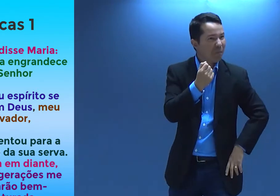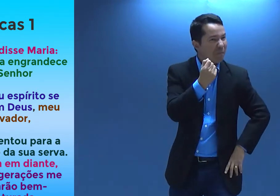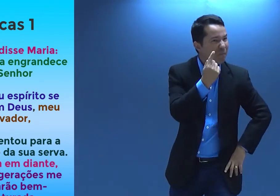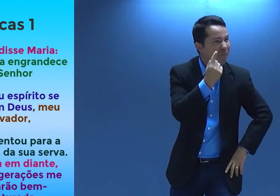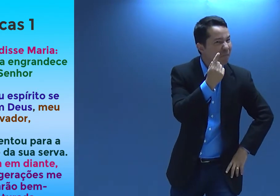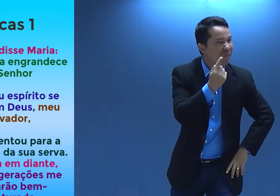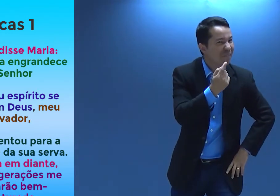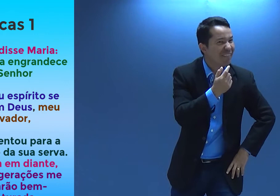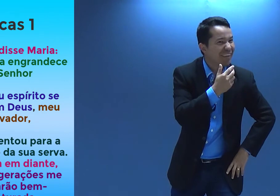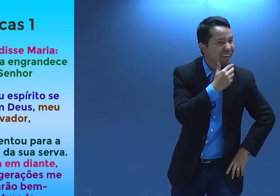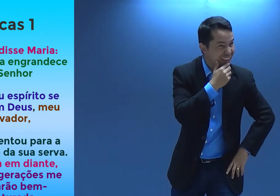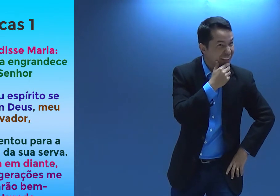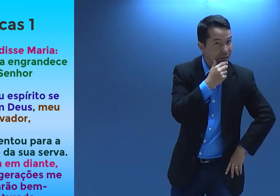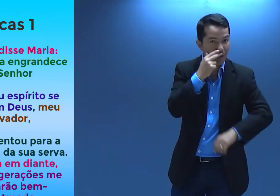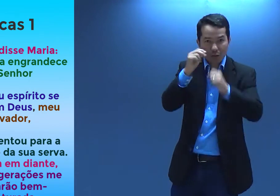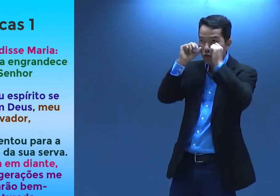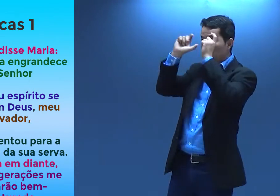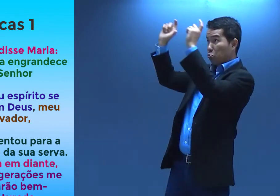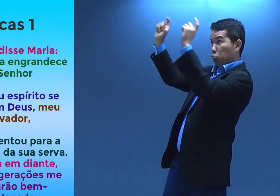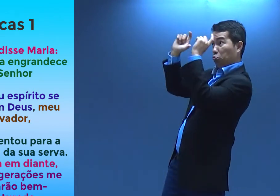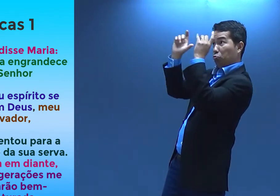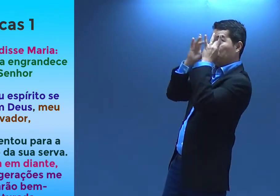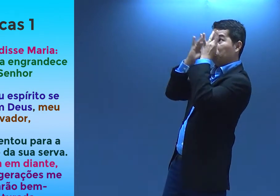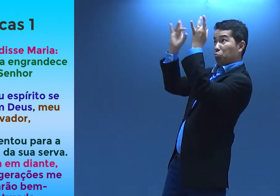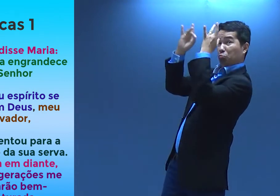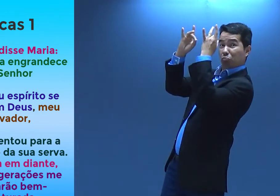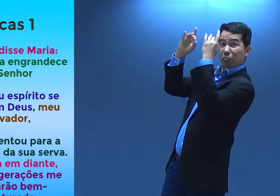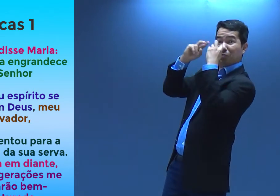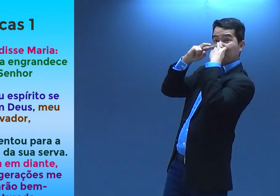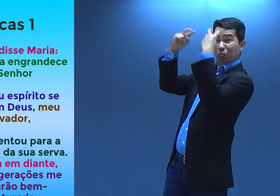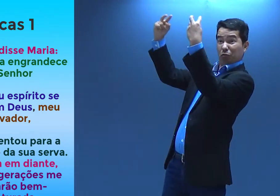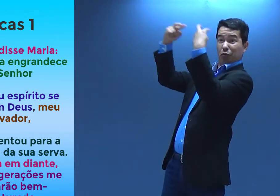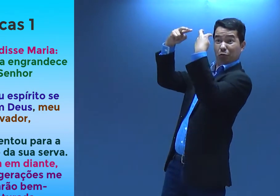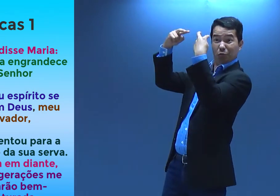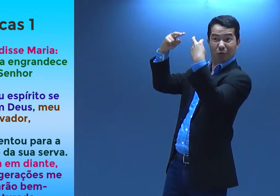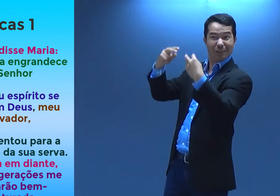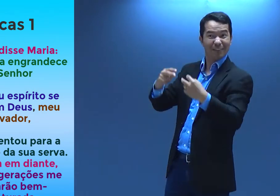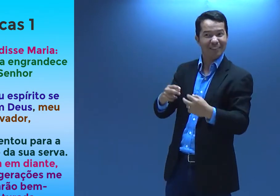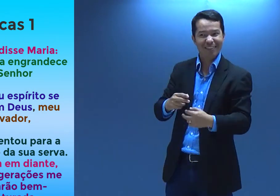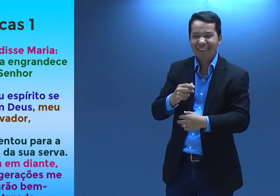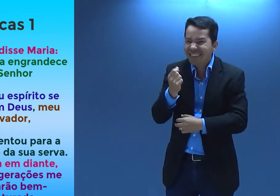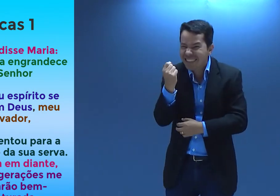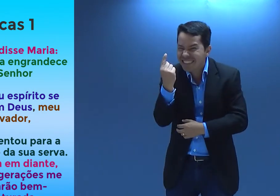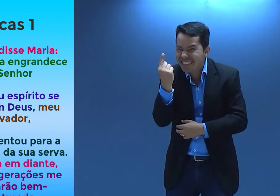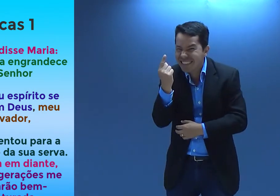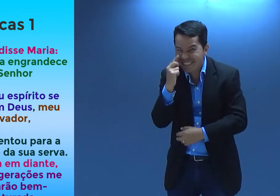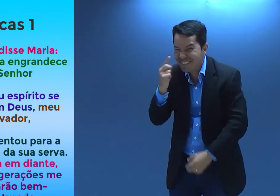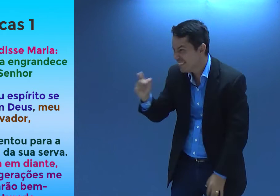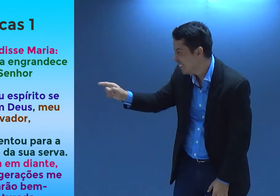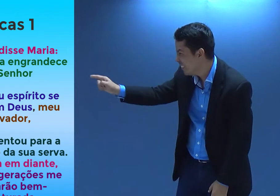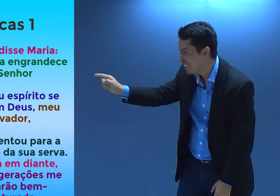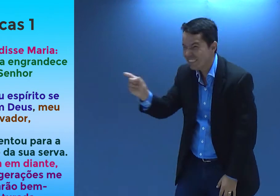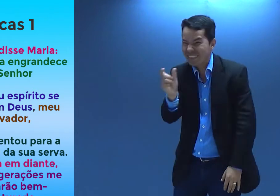Vocês viram só? Então, parece que ela teve uma tensão ali. Ela viu, né? Alguma coisa.